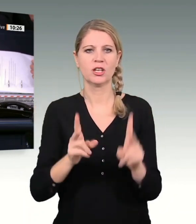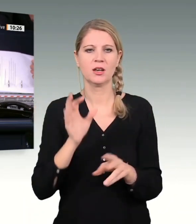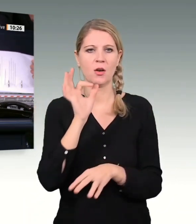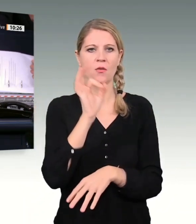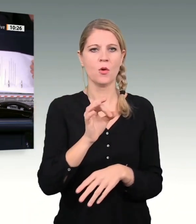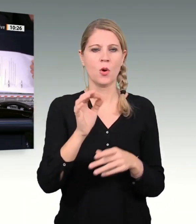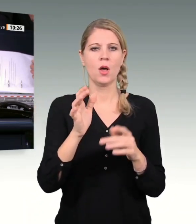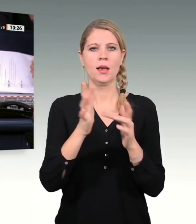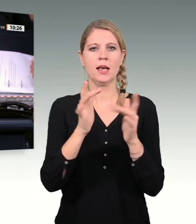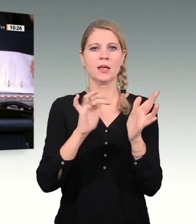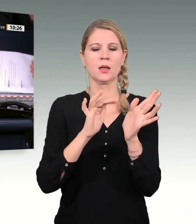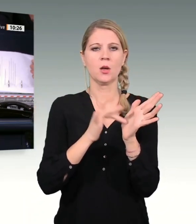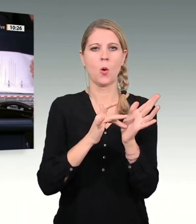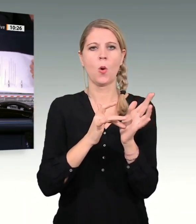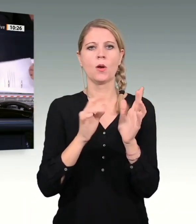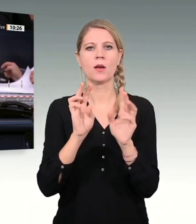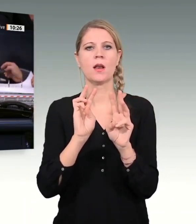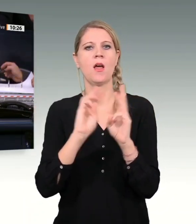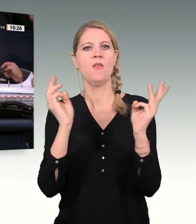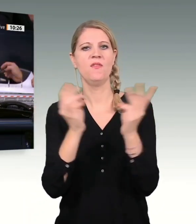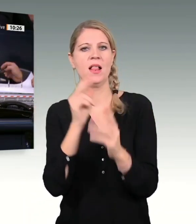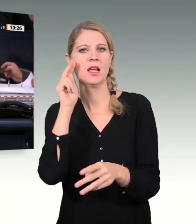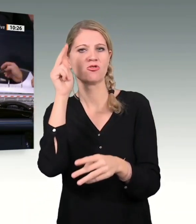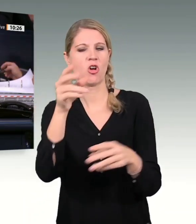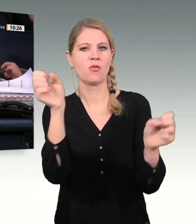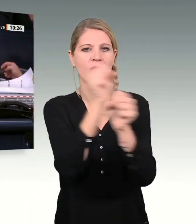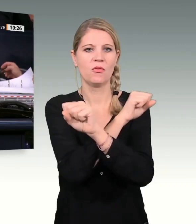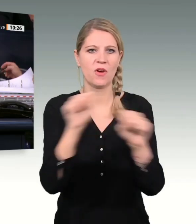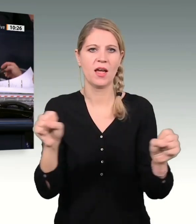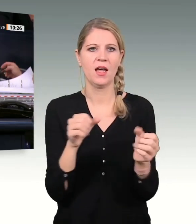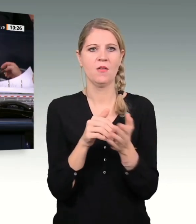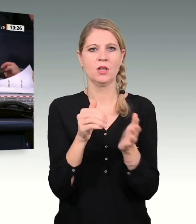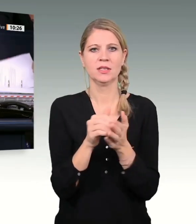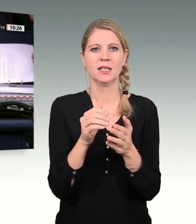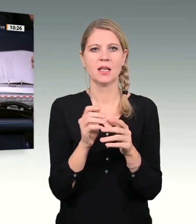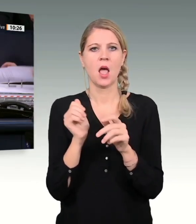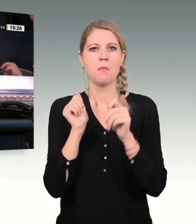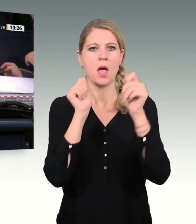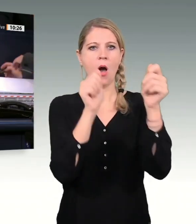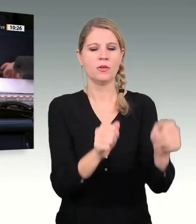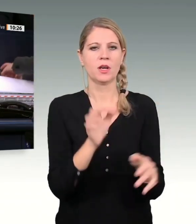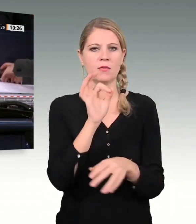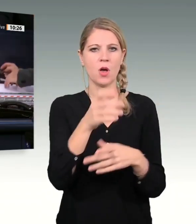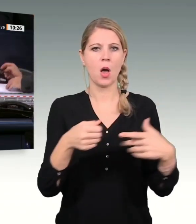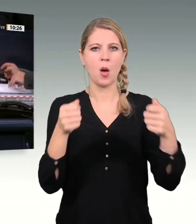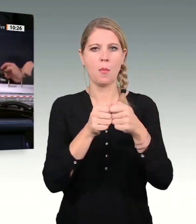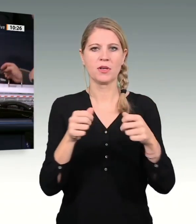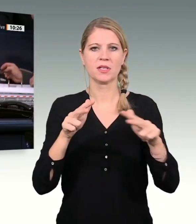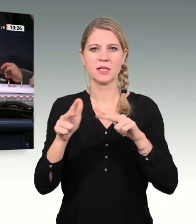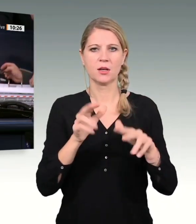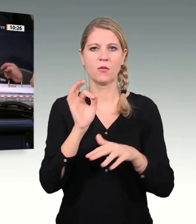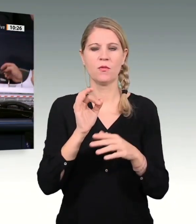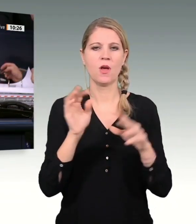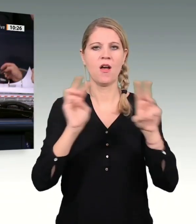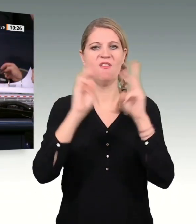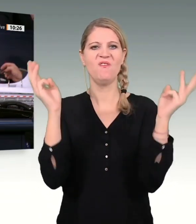fortsetzen. Amt des Beauftragten der Bundesregierung für weltweite Religionsfreiheit fortführen.